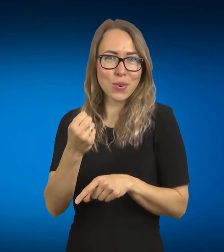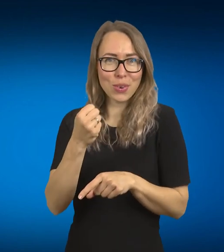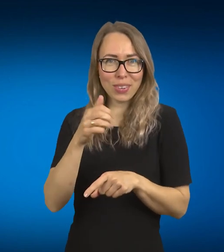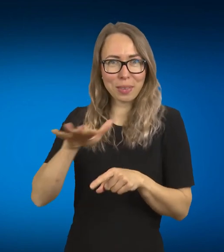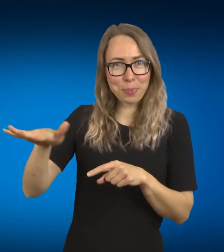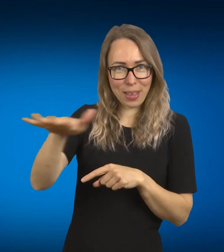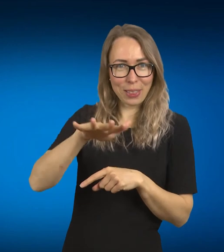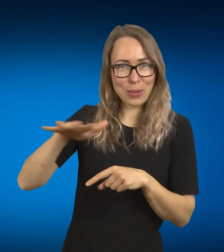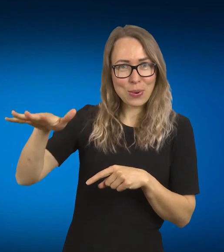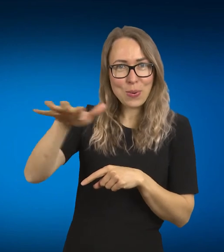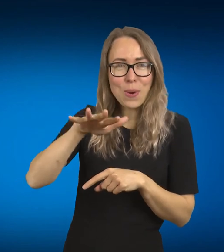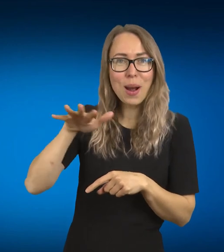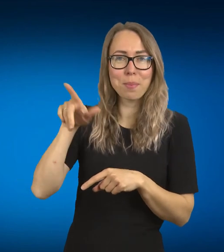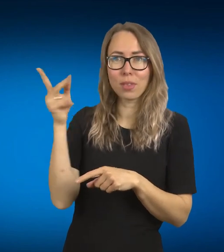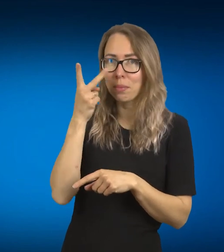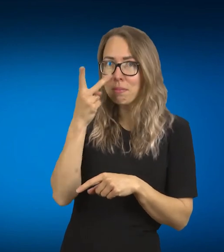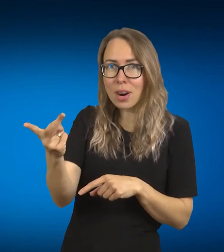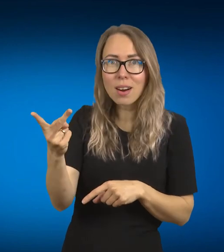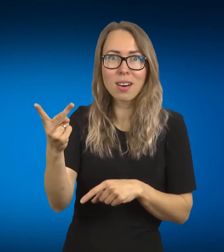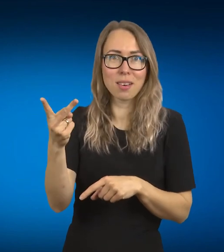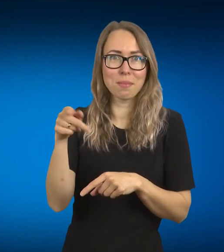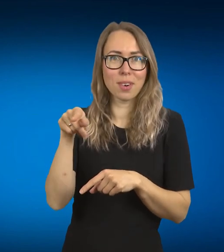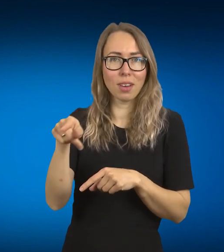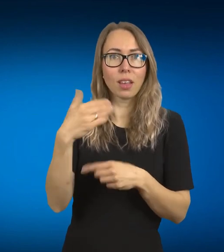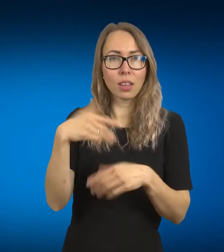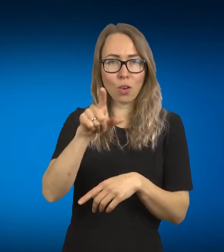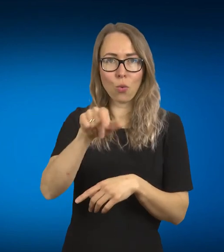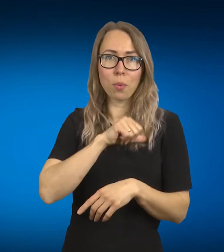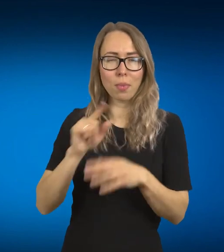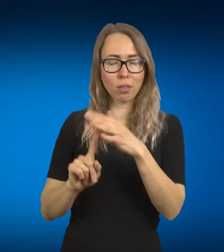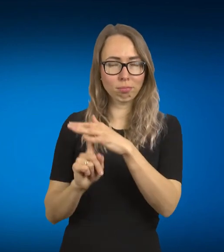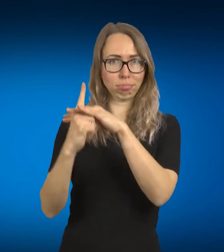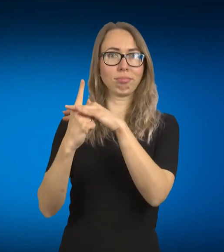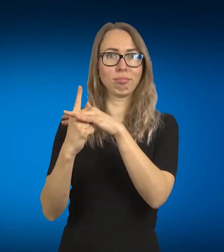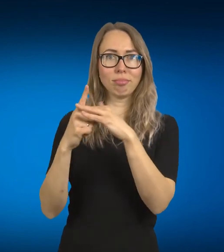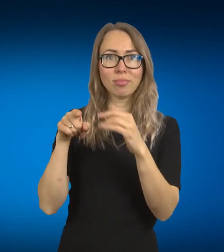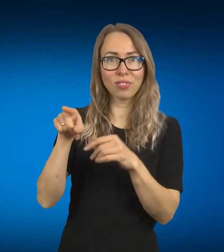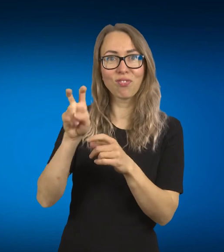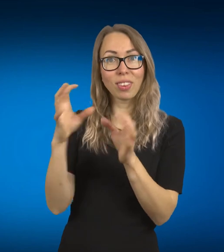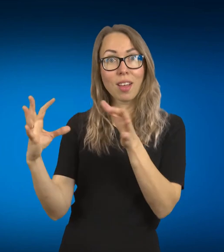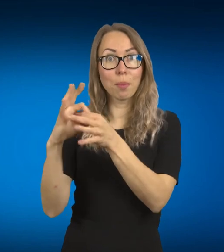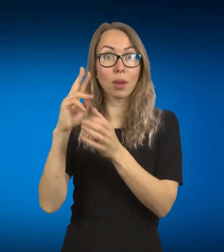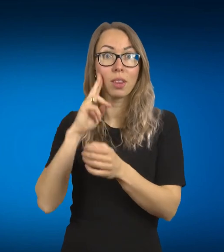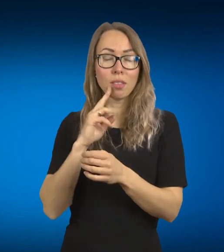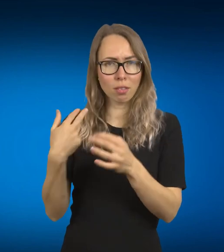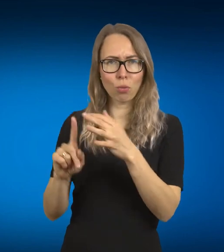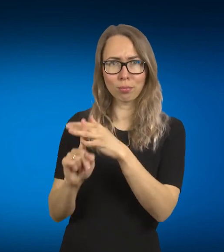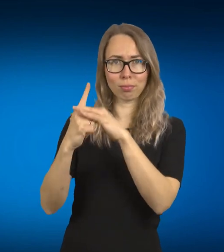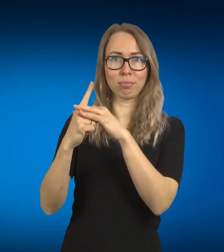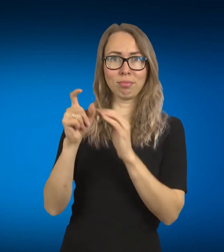nematom, padarė tave išskirtinę iš kitų kūrėnčių žmonių arba apranga